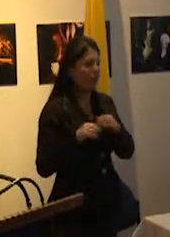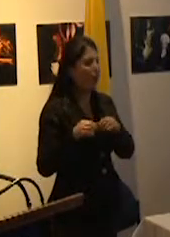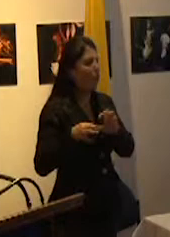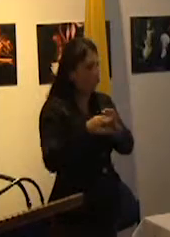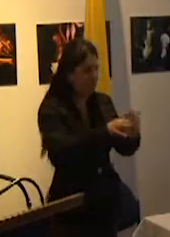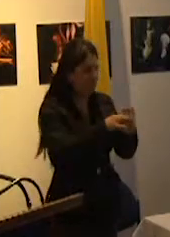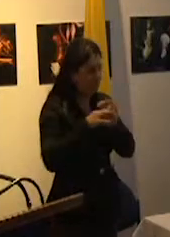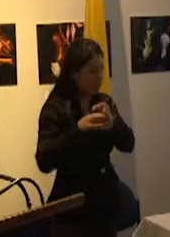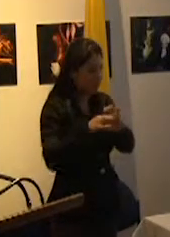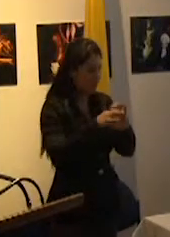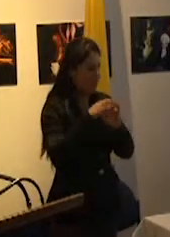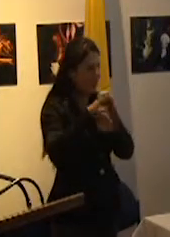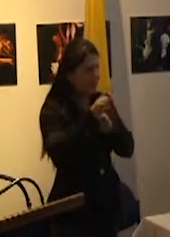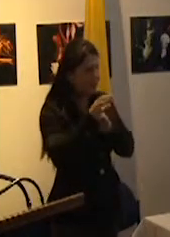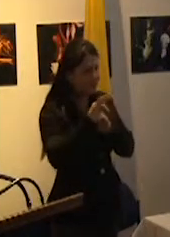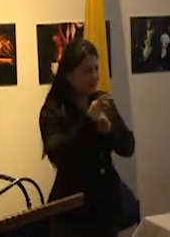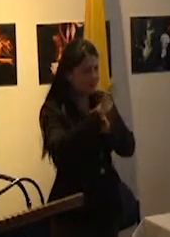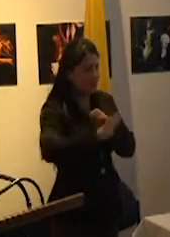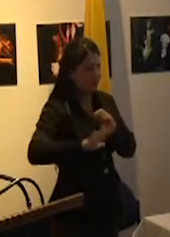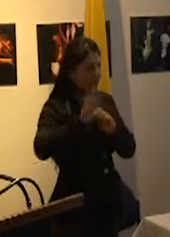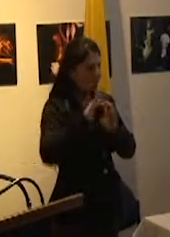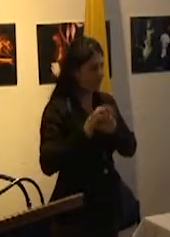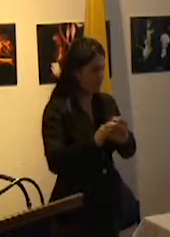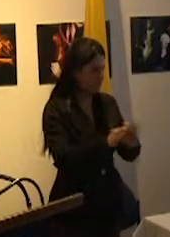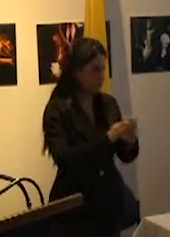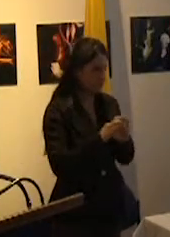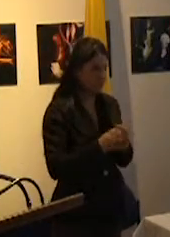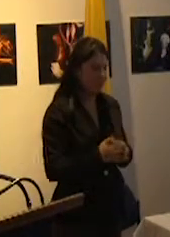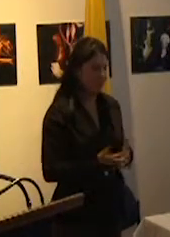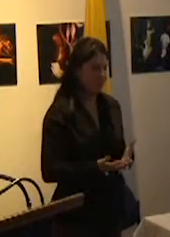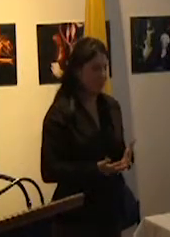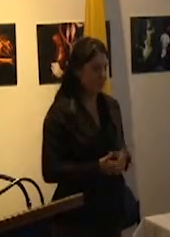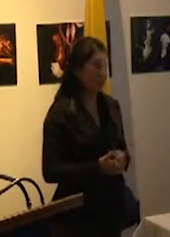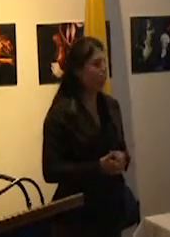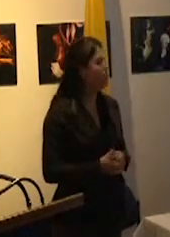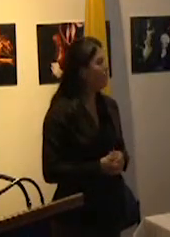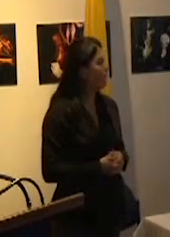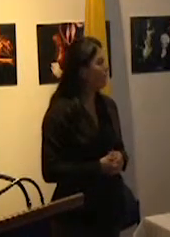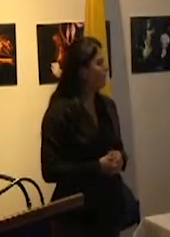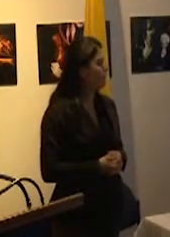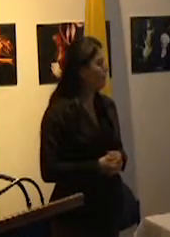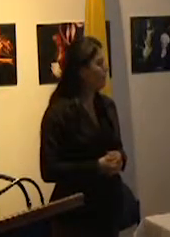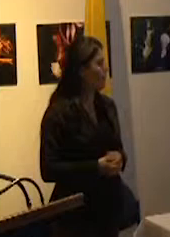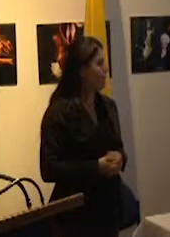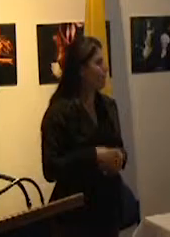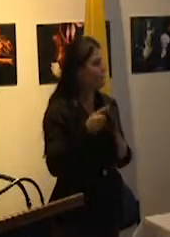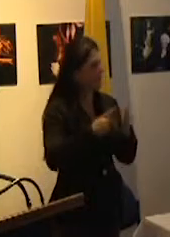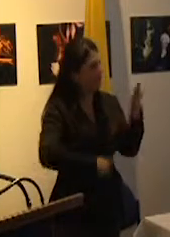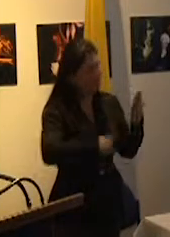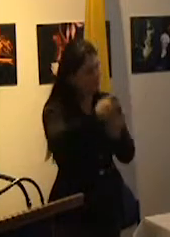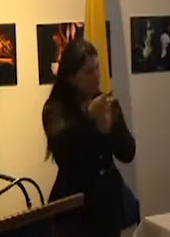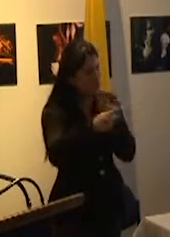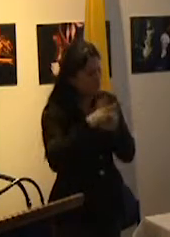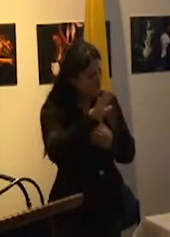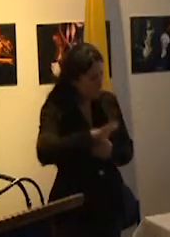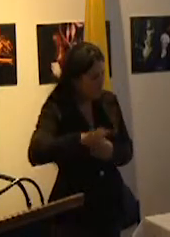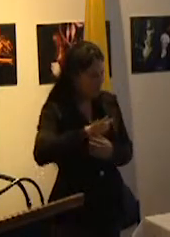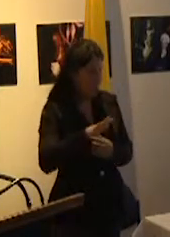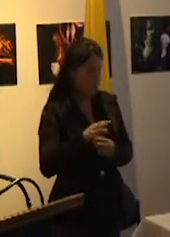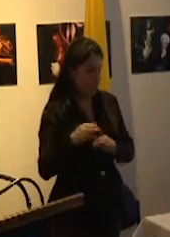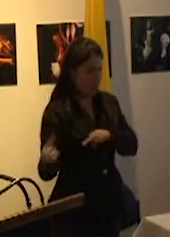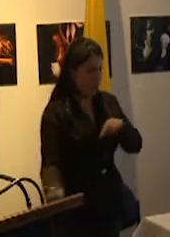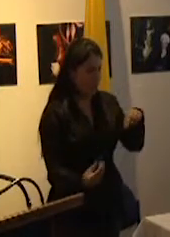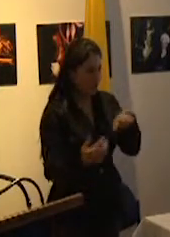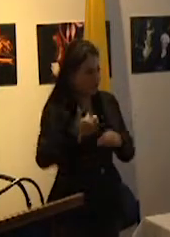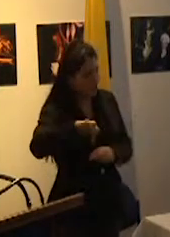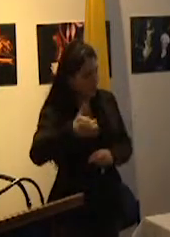ejercicio de la ciudadanía. Para dar carnadura al proyecto estatal de educación primaria común